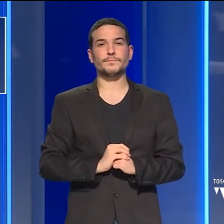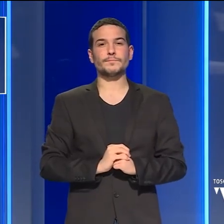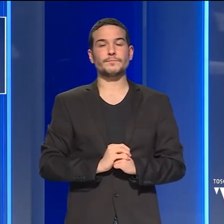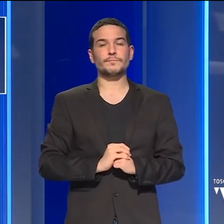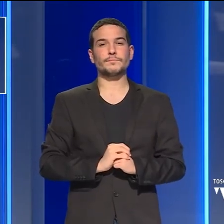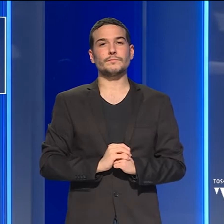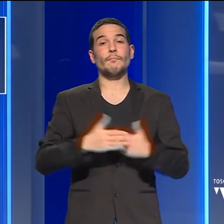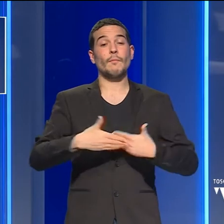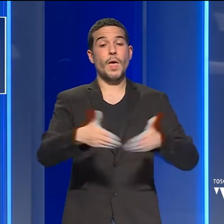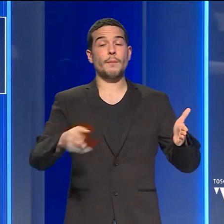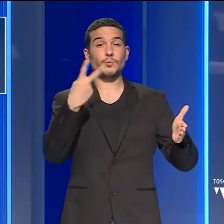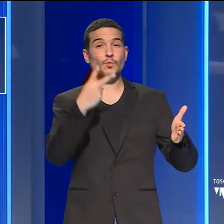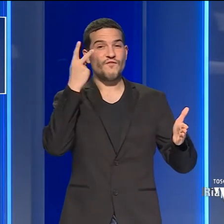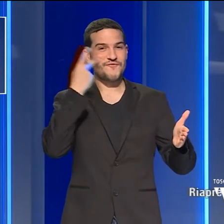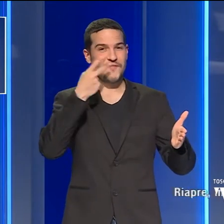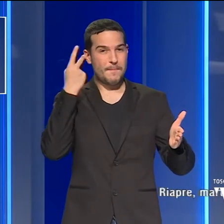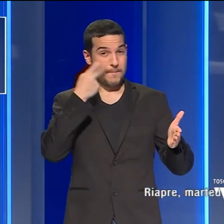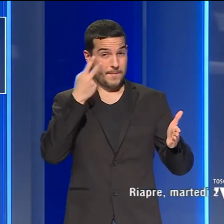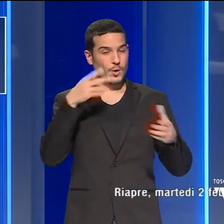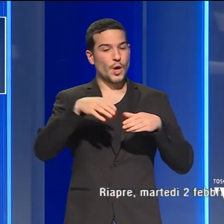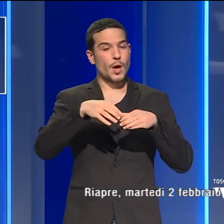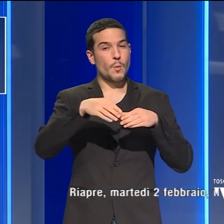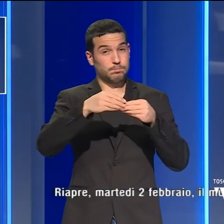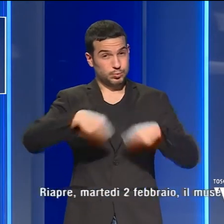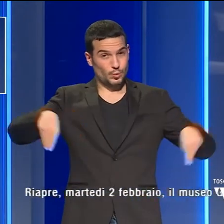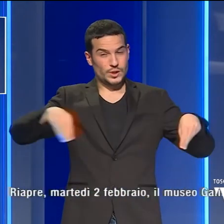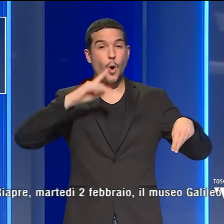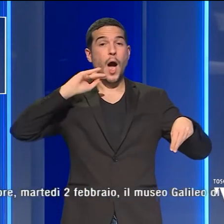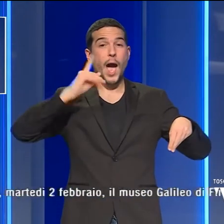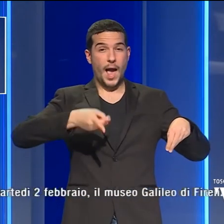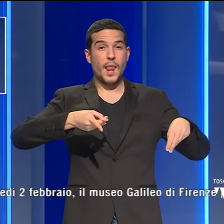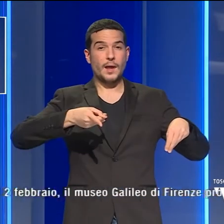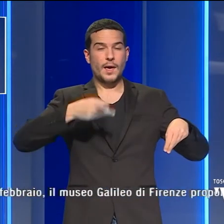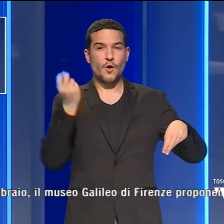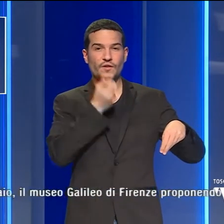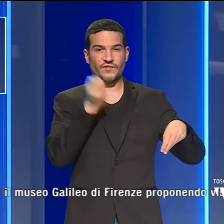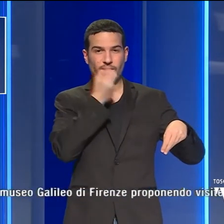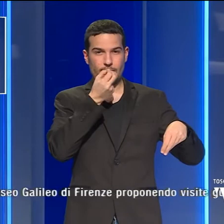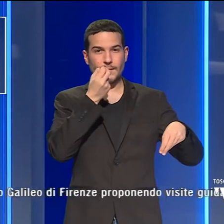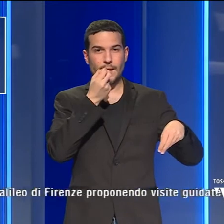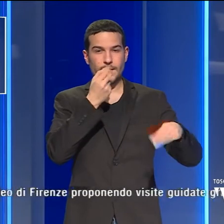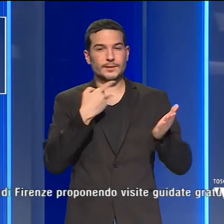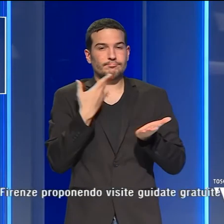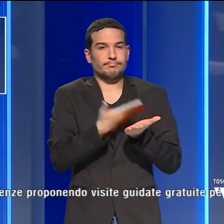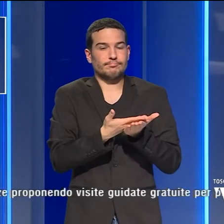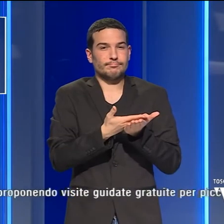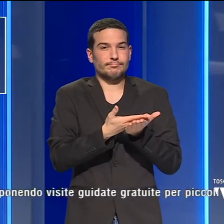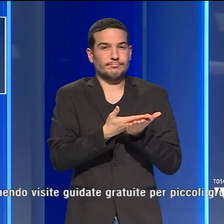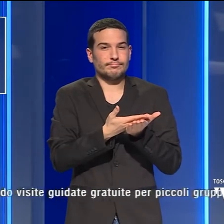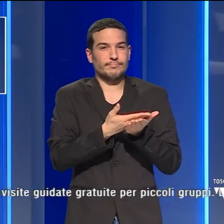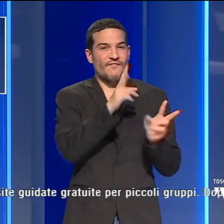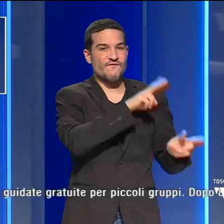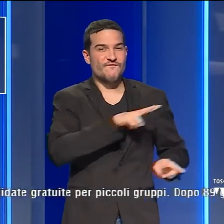Riapre il 2 febbraio il Museo Galileo di Firenze, proponendo visite guidate